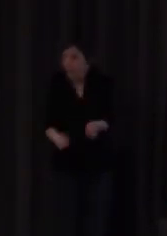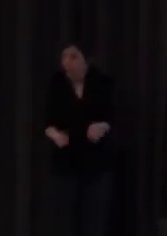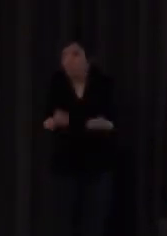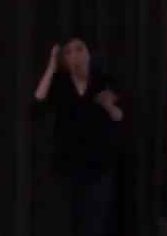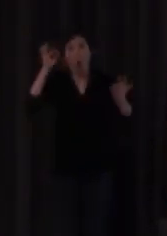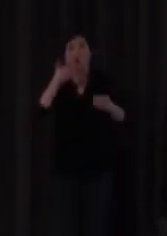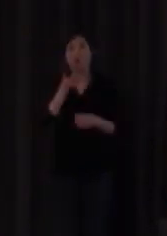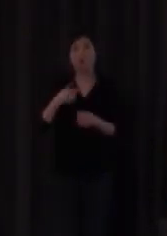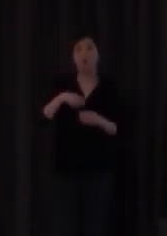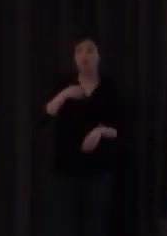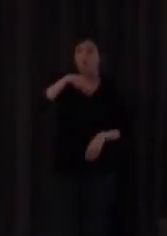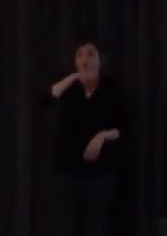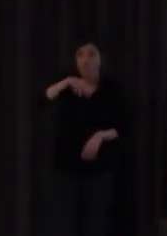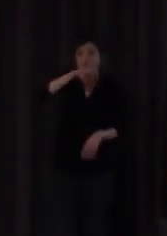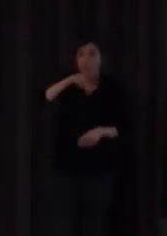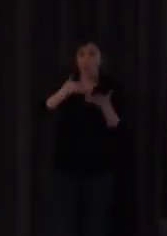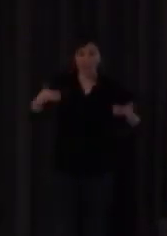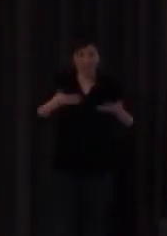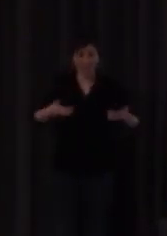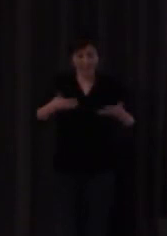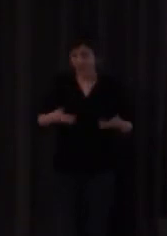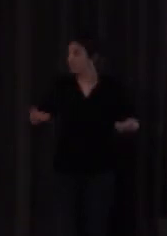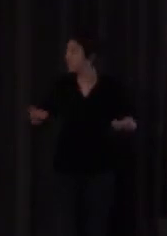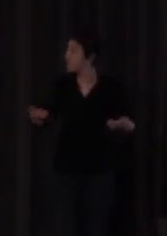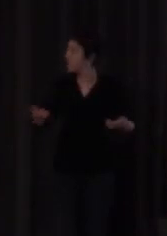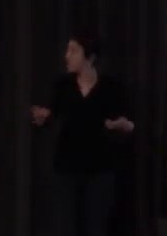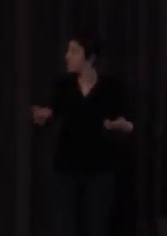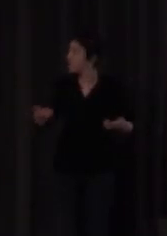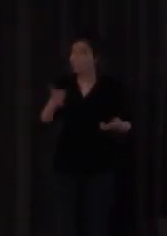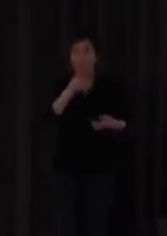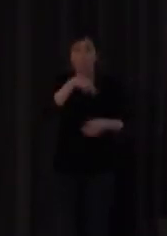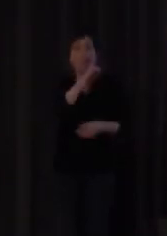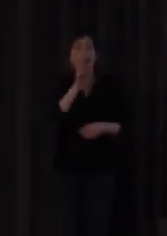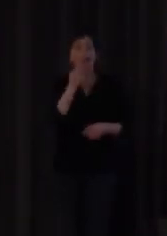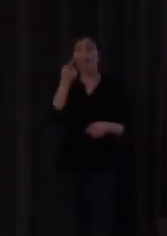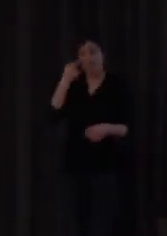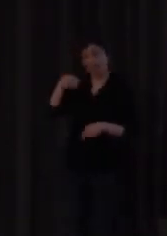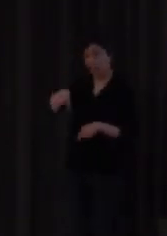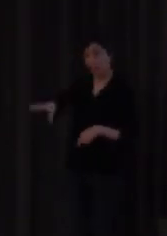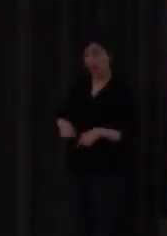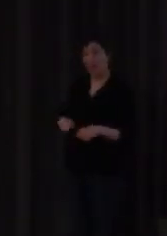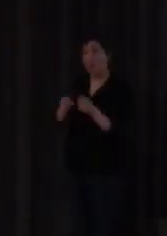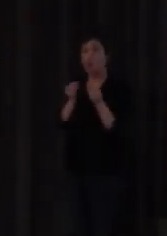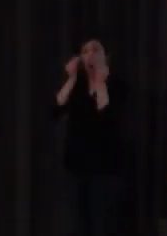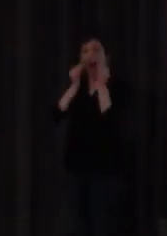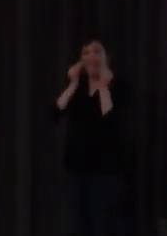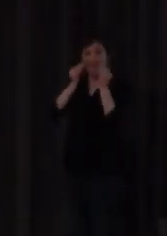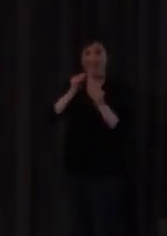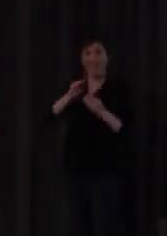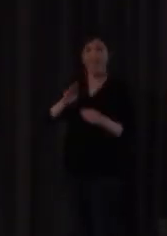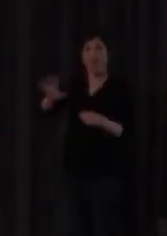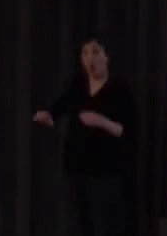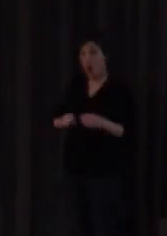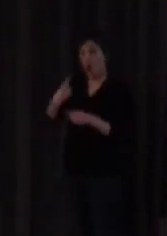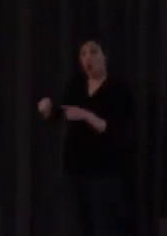conversación una frase en la que la madre le dice bueno coge tu toalla y recoge tus cosas que mañana nos